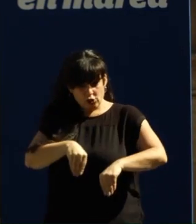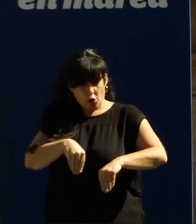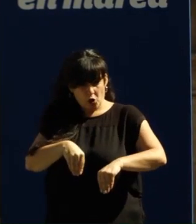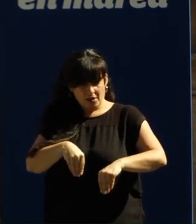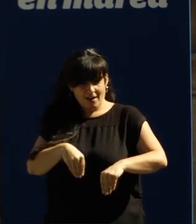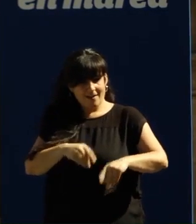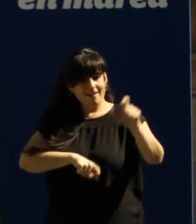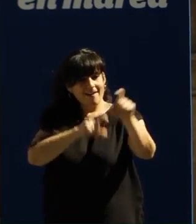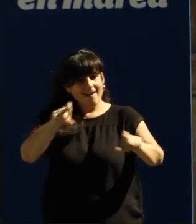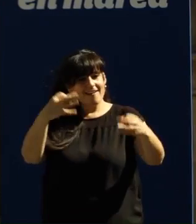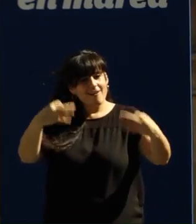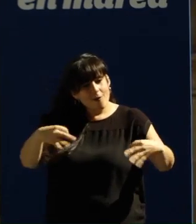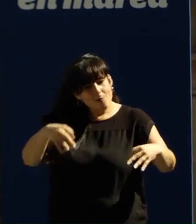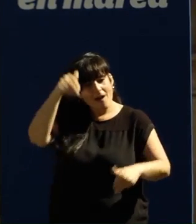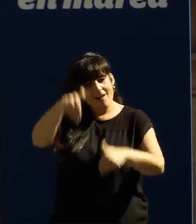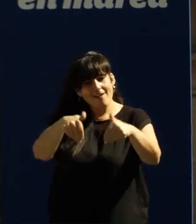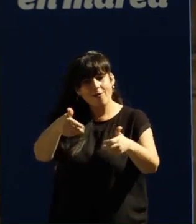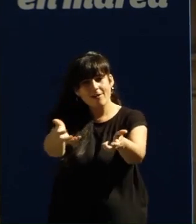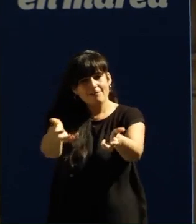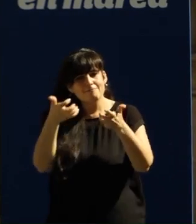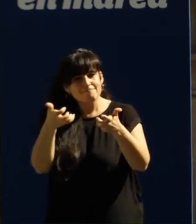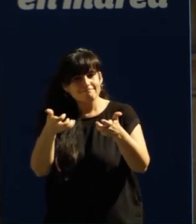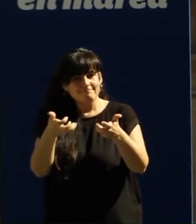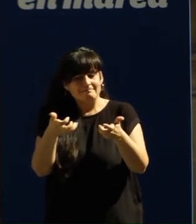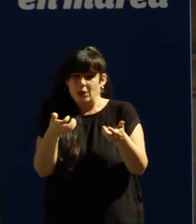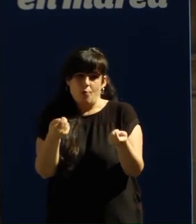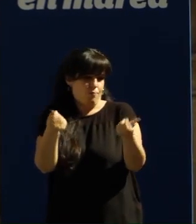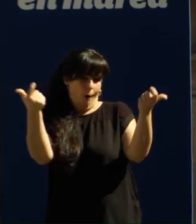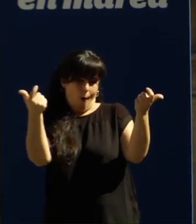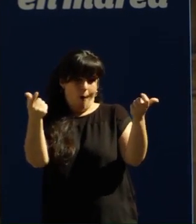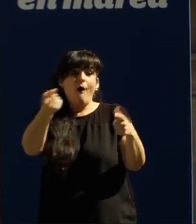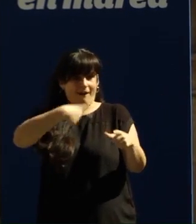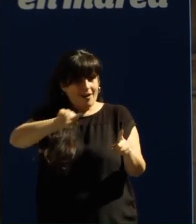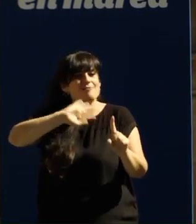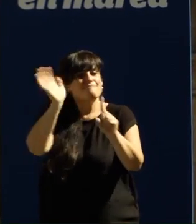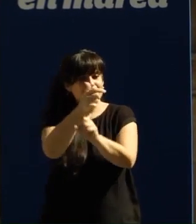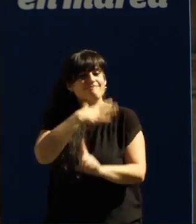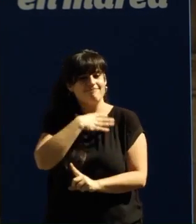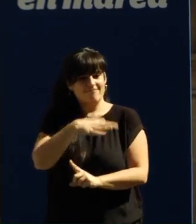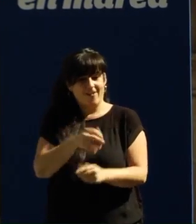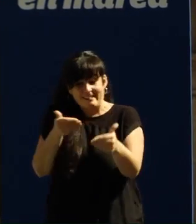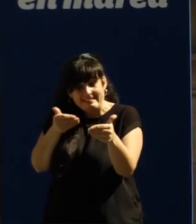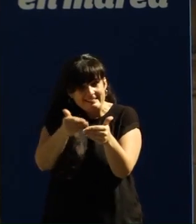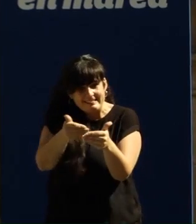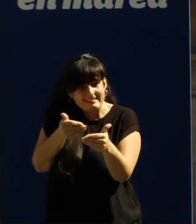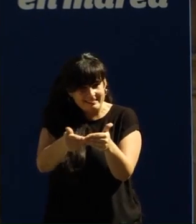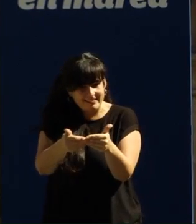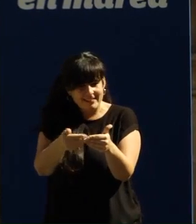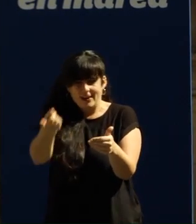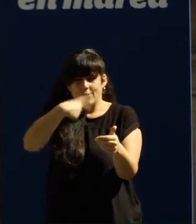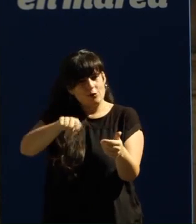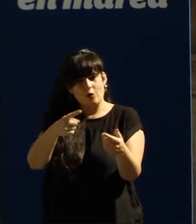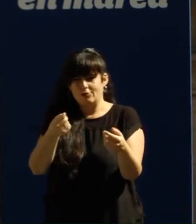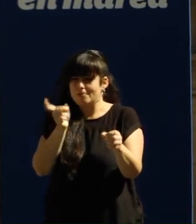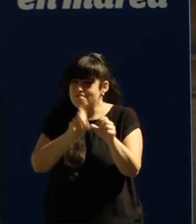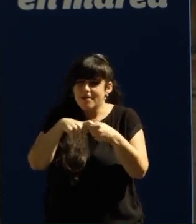sencilla poidamos gañar unhas eleccións e agora o temos o alcance da man faltan poucos días para poder acadalos e temos que involucrarnos